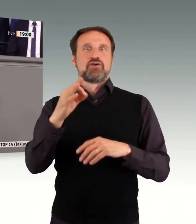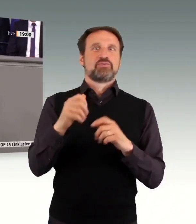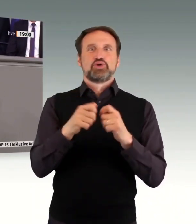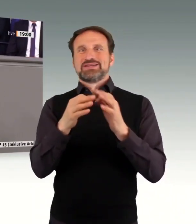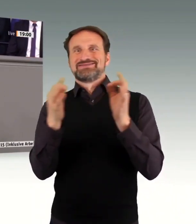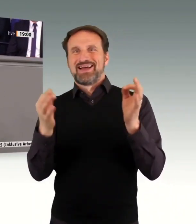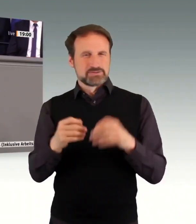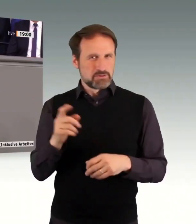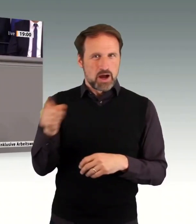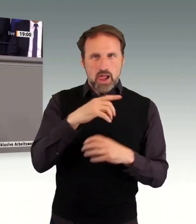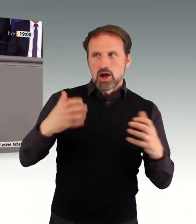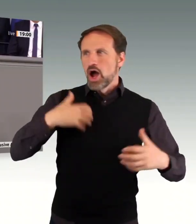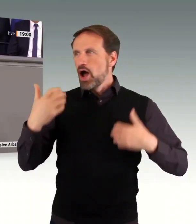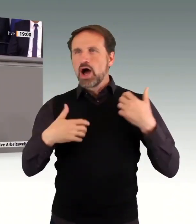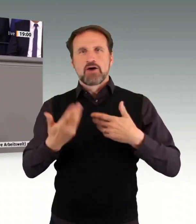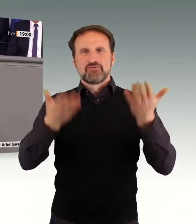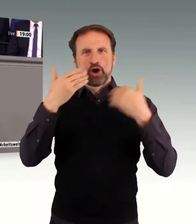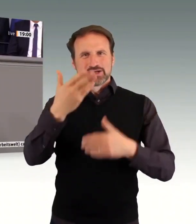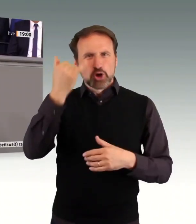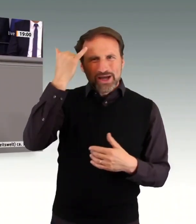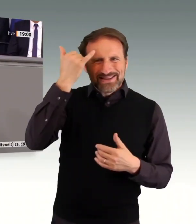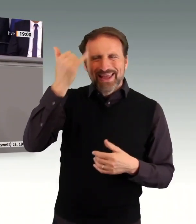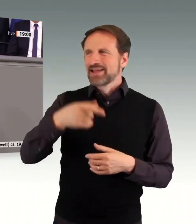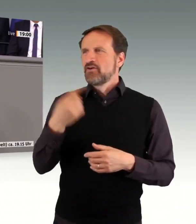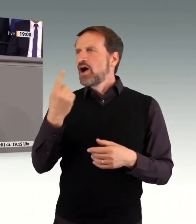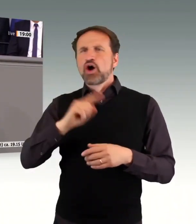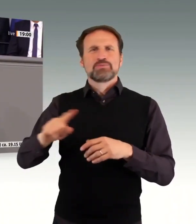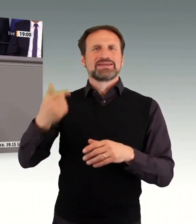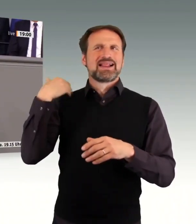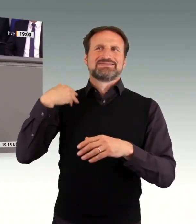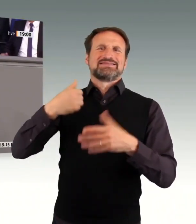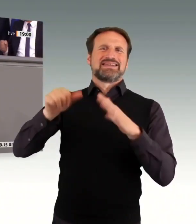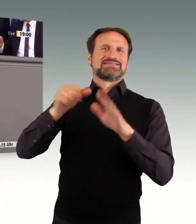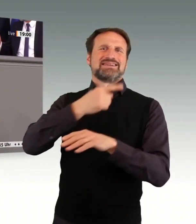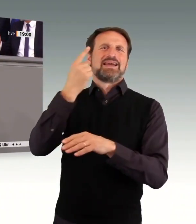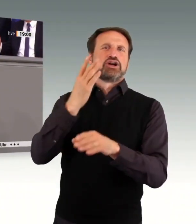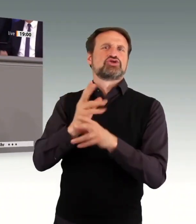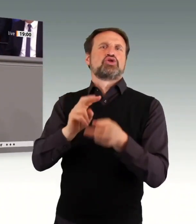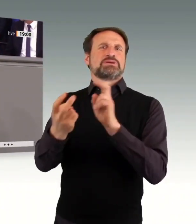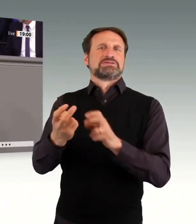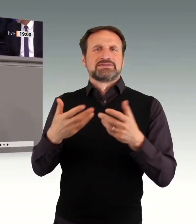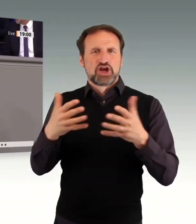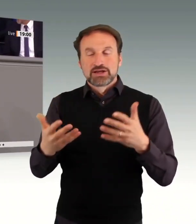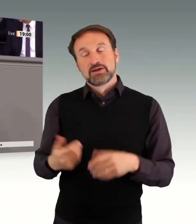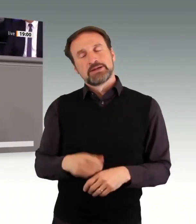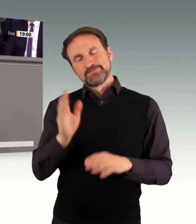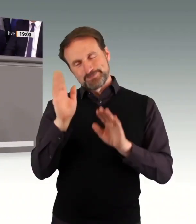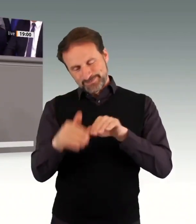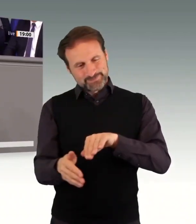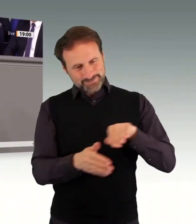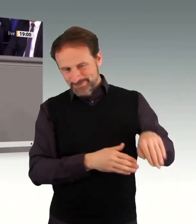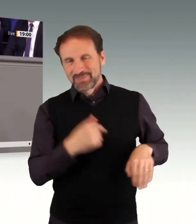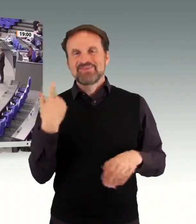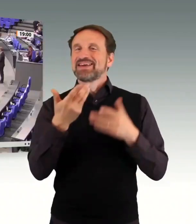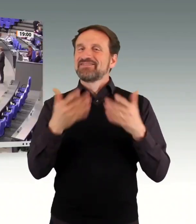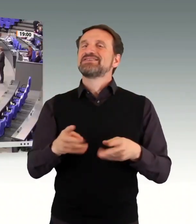Sie Ihre Ideen eigentlich hernehmen und warum Sie die letzten 16 Jahre nicht umgesetzt haben. Das haben wir jetzt aber hinter uns gelassen. Wir haben eine öffentliche Anhörung zu diesem Thema gemacht,